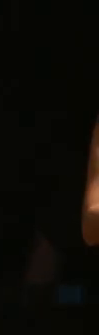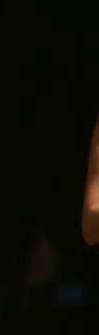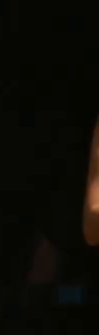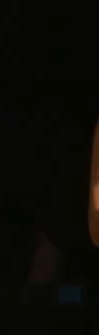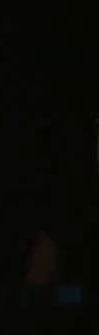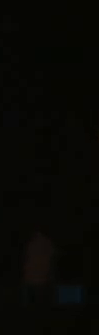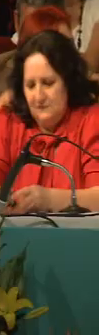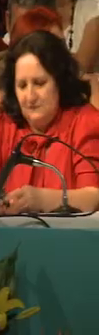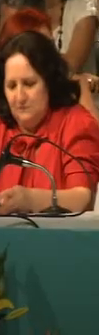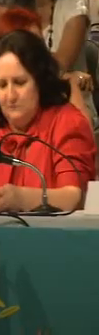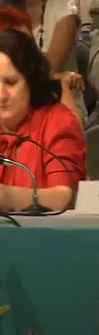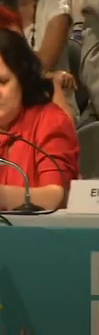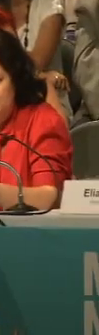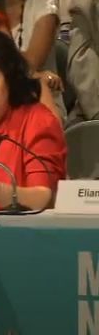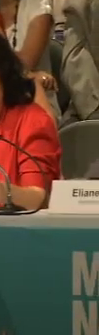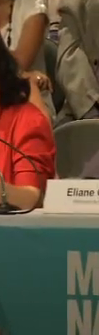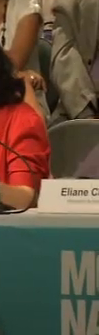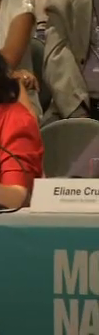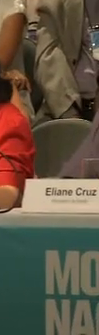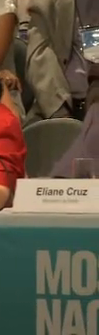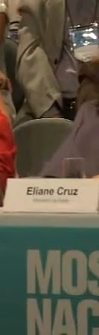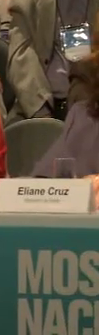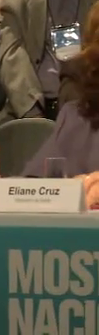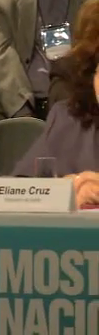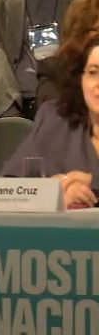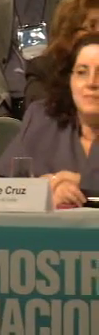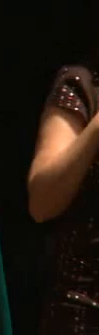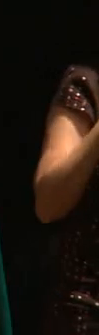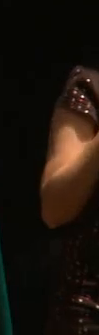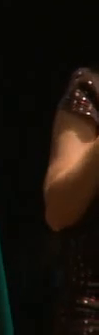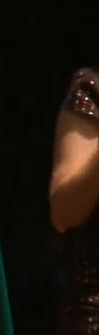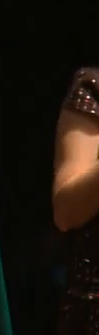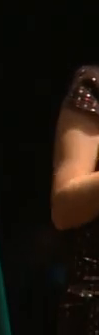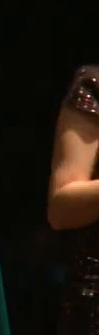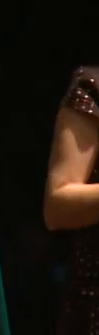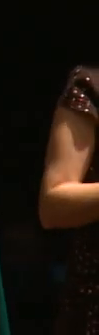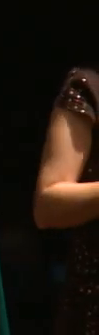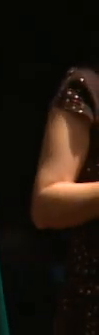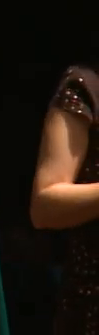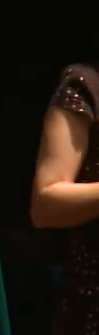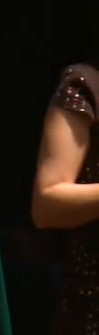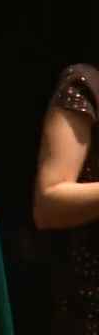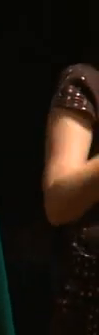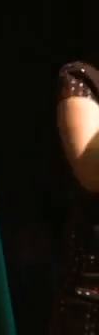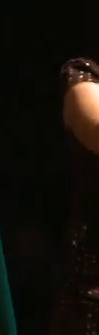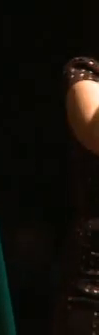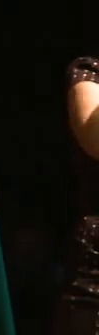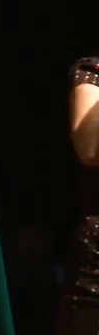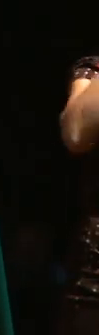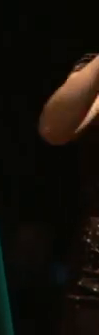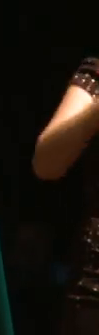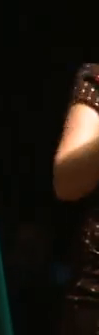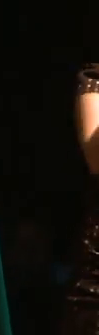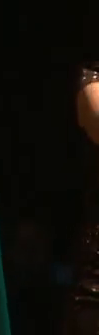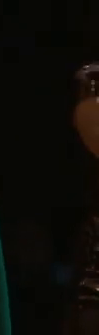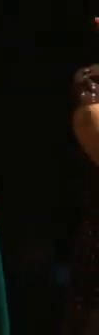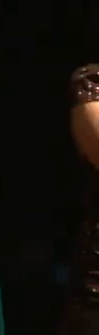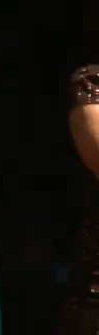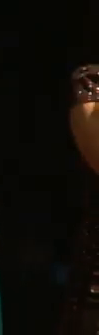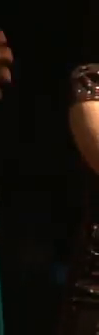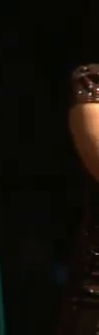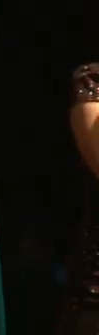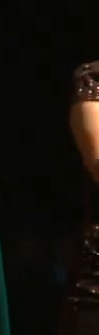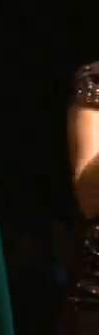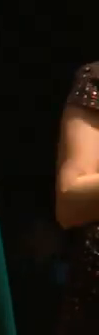viver o amanhã. Eu vejo aqui hoje 25 mil pessoas, psicólogos e associações